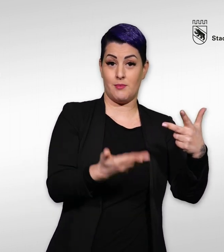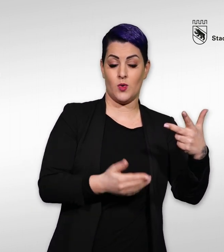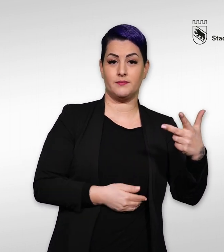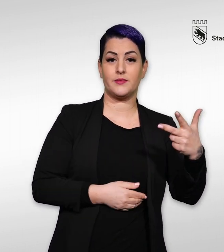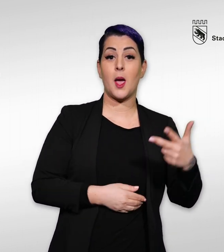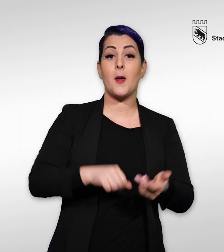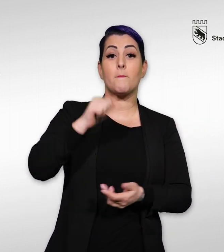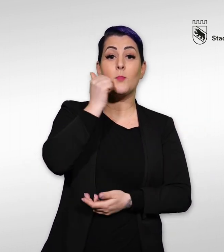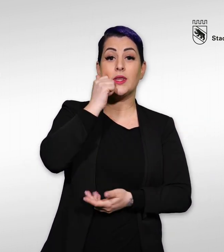Mütterzentrum Bern-West